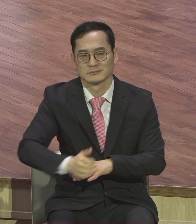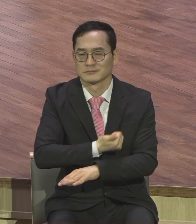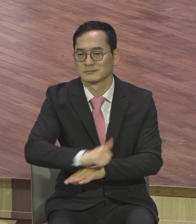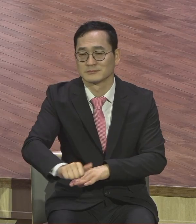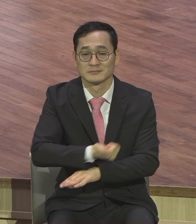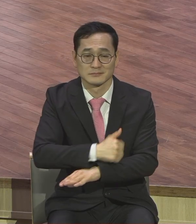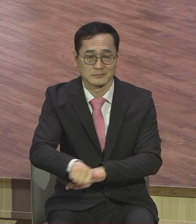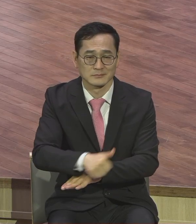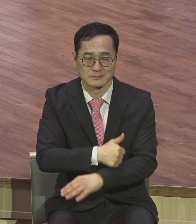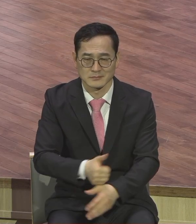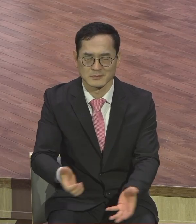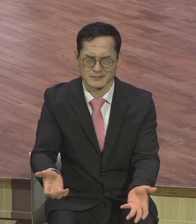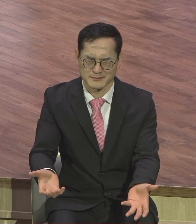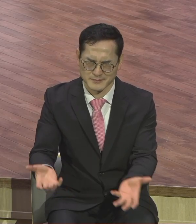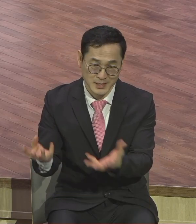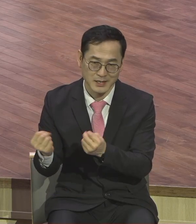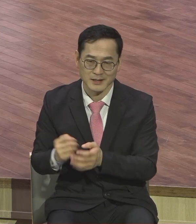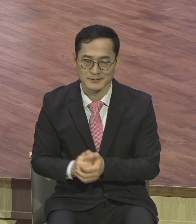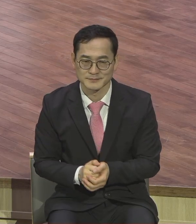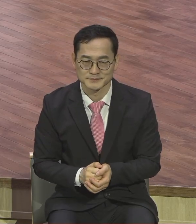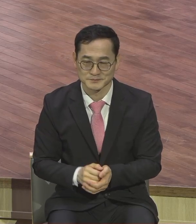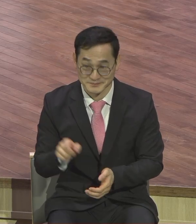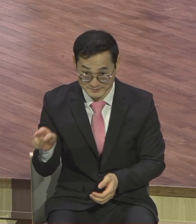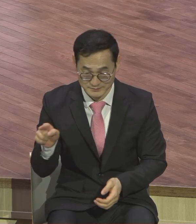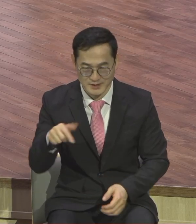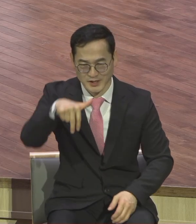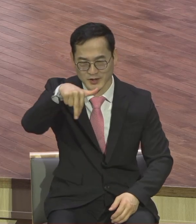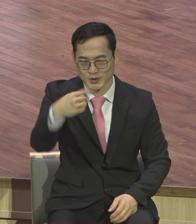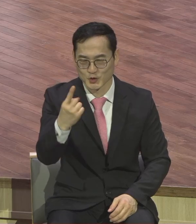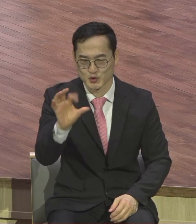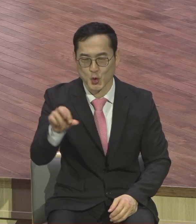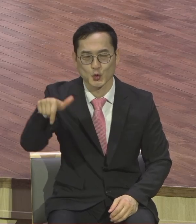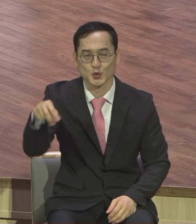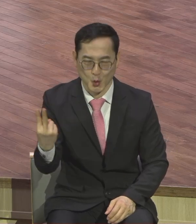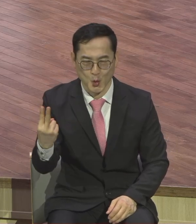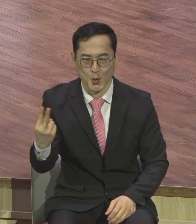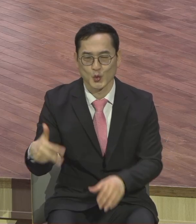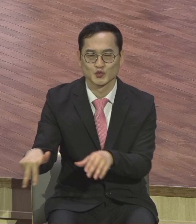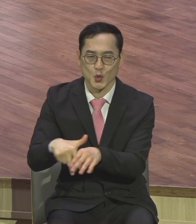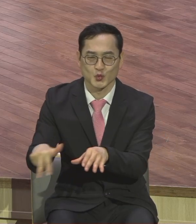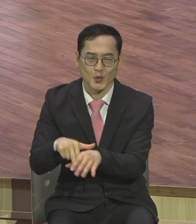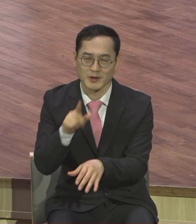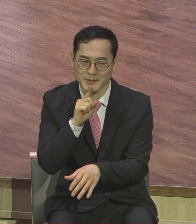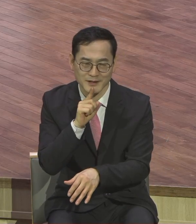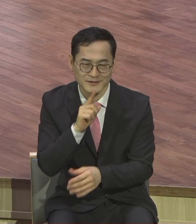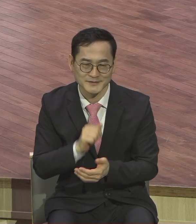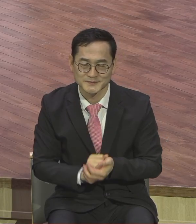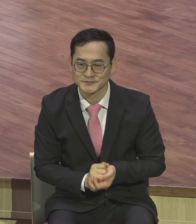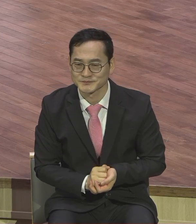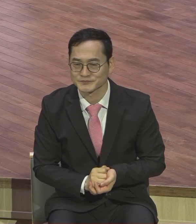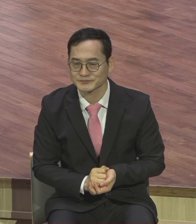이거 종교라 무감각한 종교생활 그러니 뭐 변화가 있어야지요